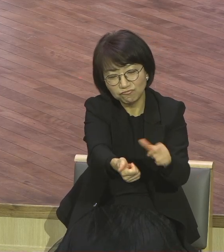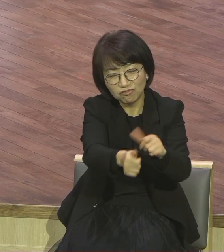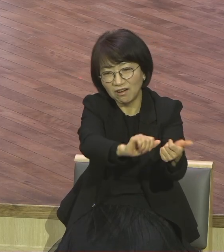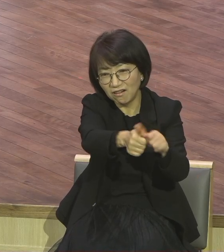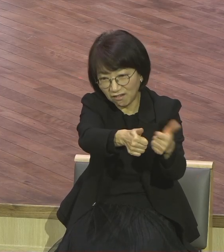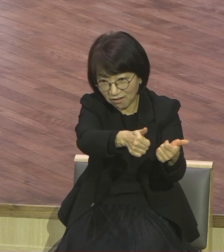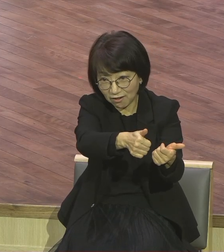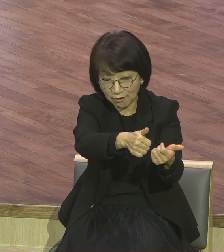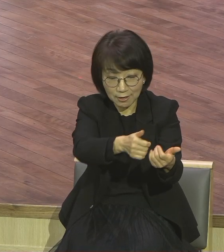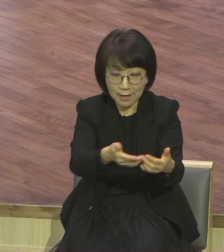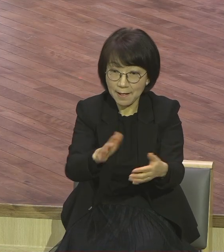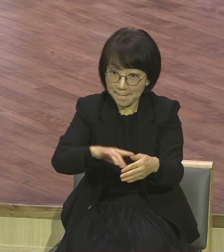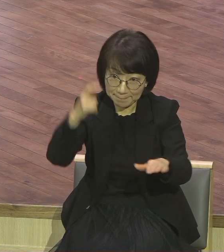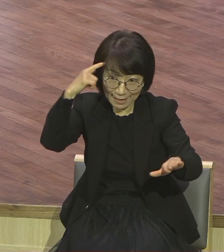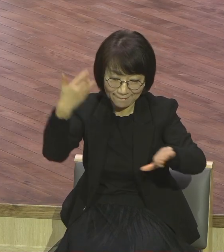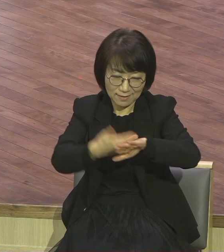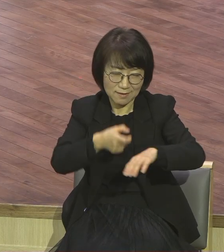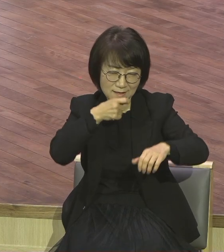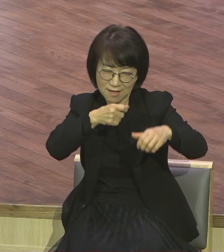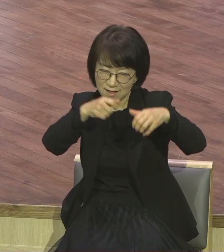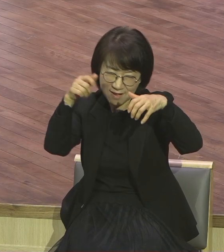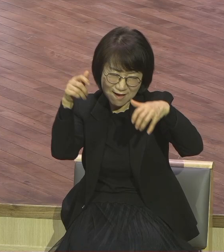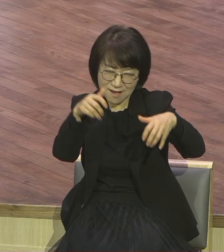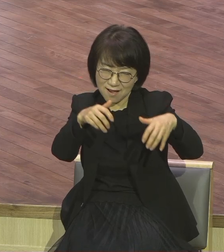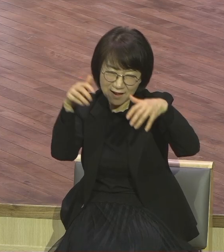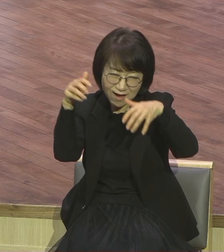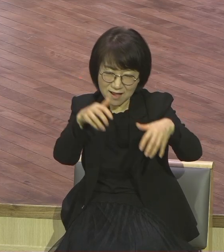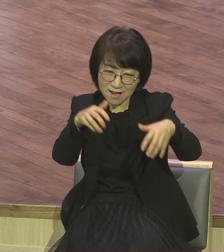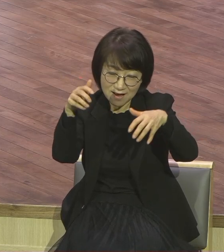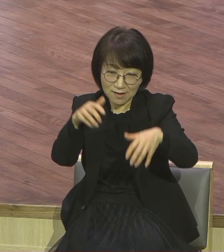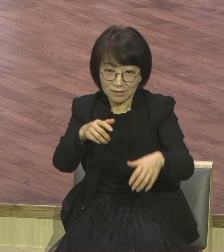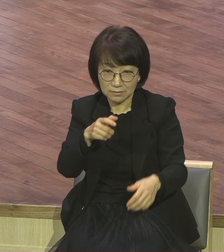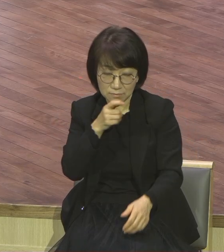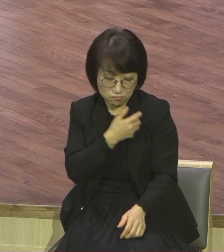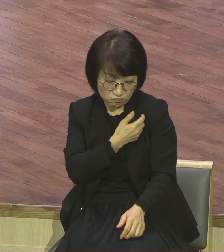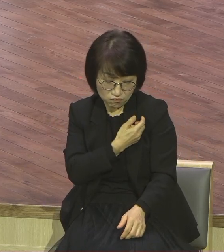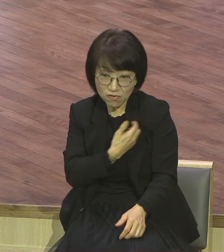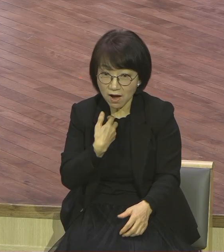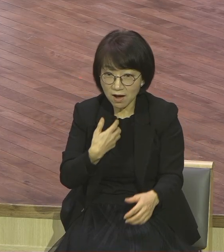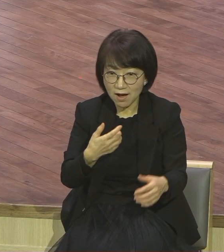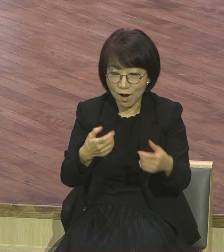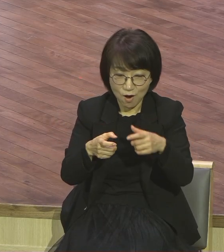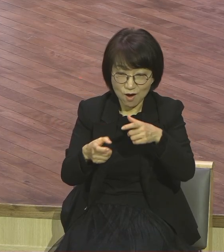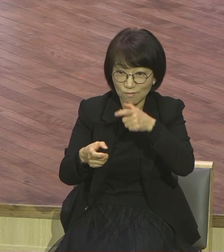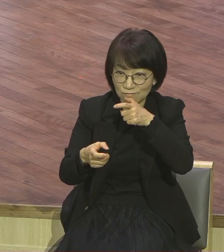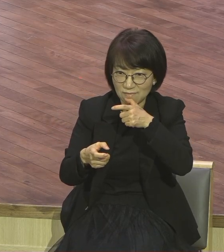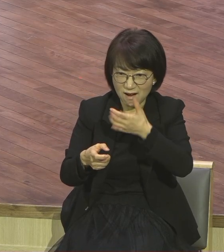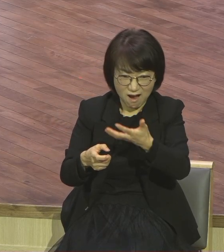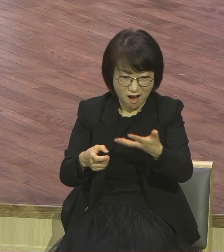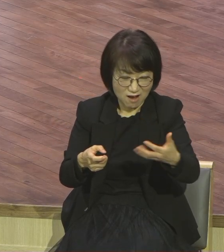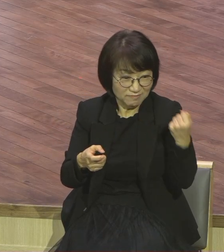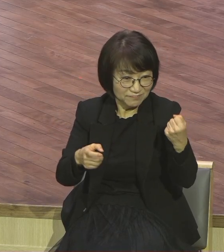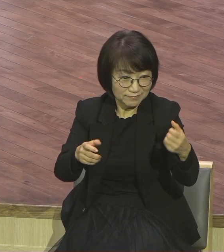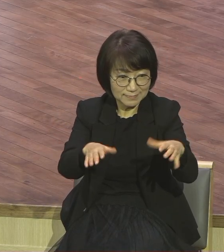반대로 비가 많이 와가지고 강에 물이 말하자면 힘이 세지느냐 그러면 확 밉니다.